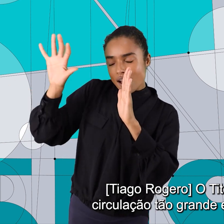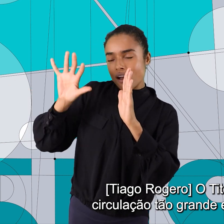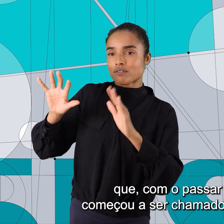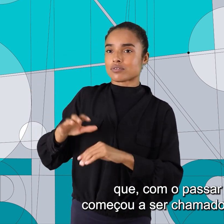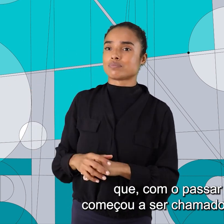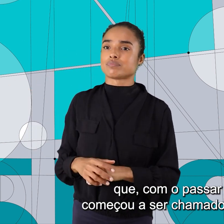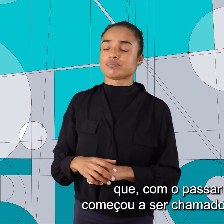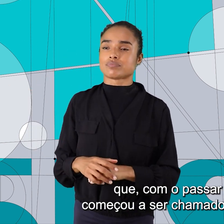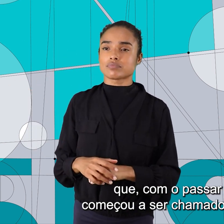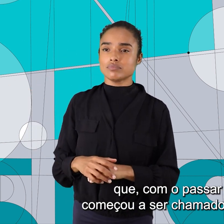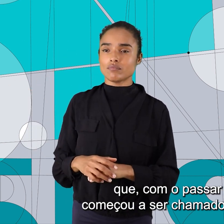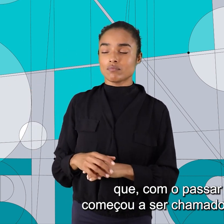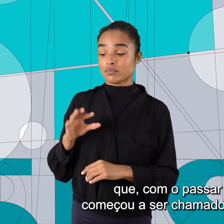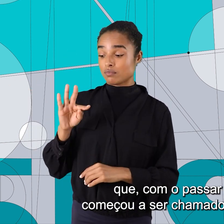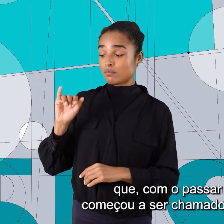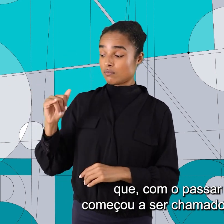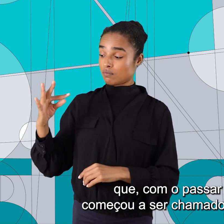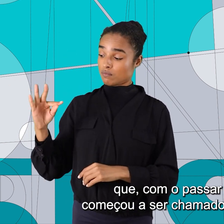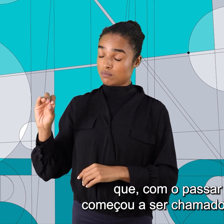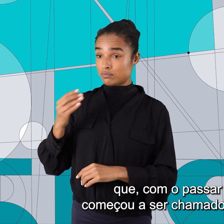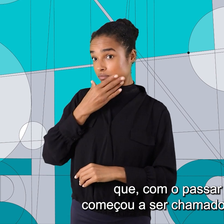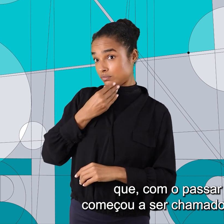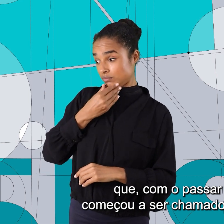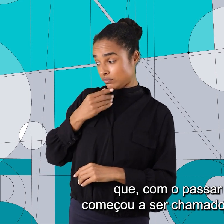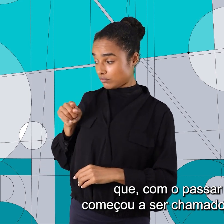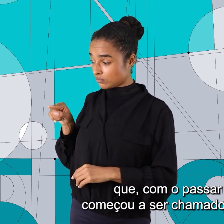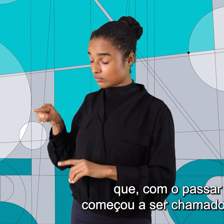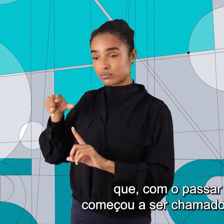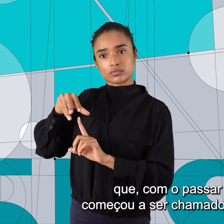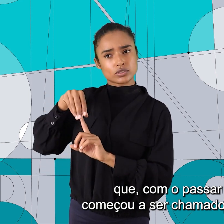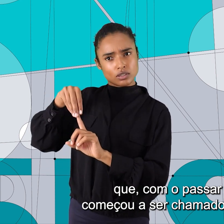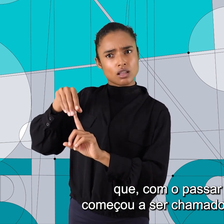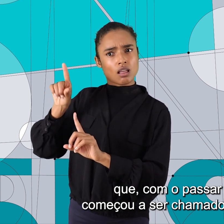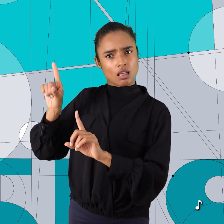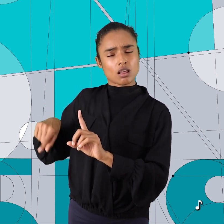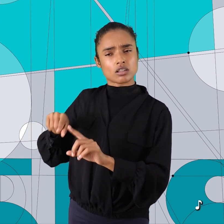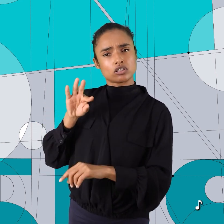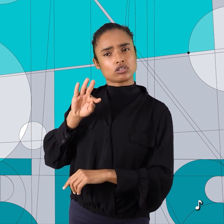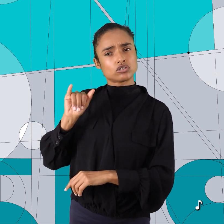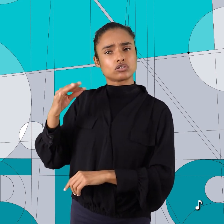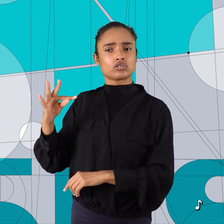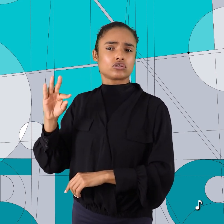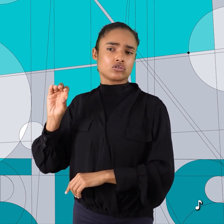em Campinas que, com o passar do tempo, começou a ser chamado de Mestre Tito.